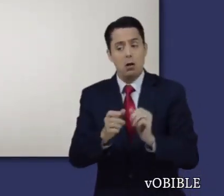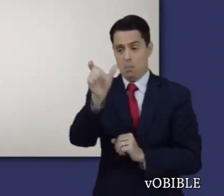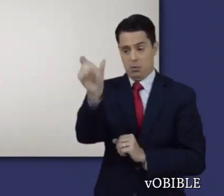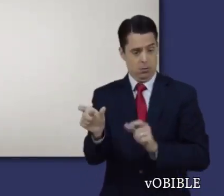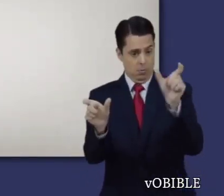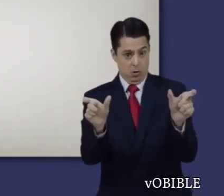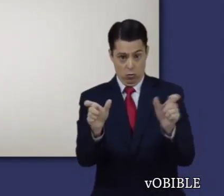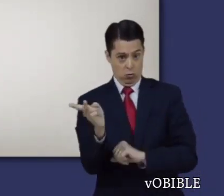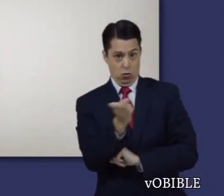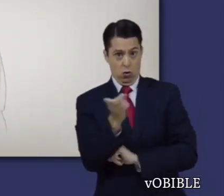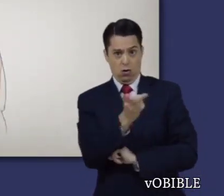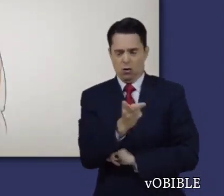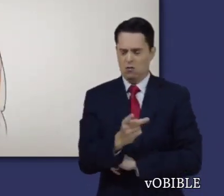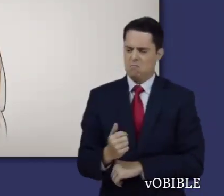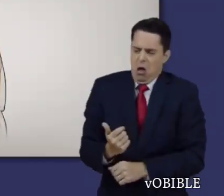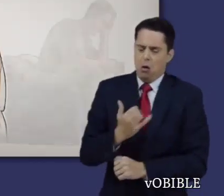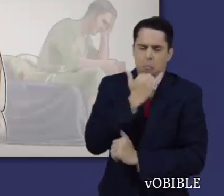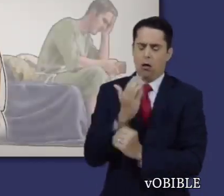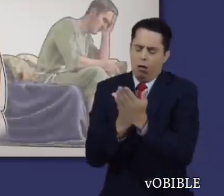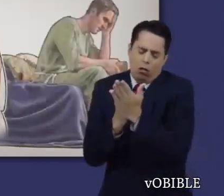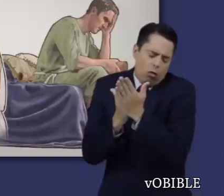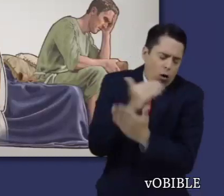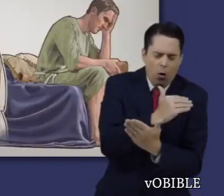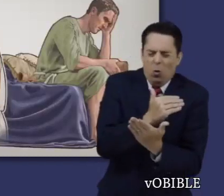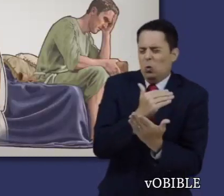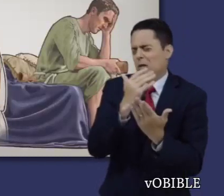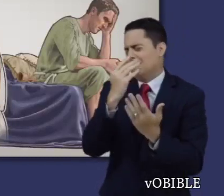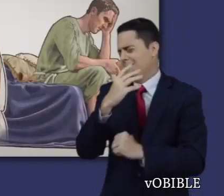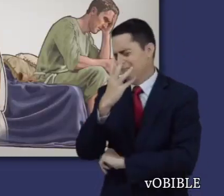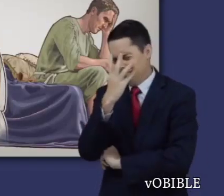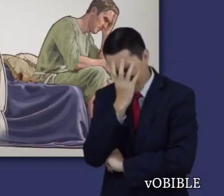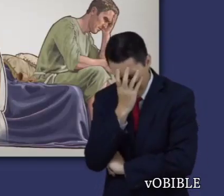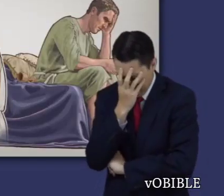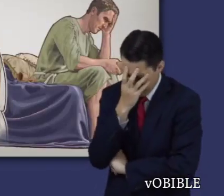El capítulo siete contrasta la tristeza piadosa con la tristeza del mundo.